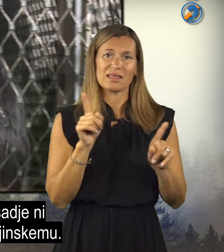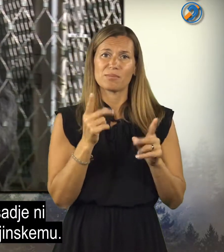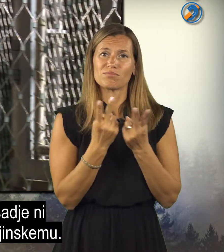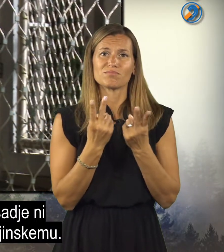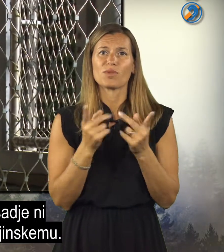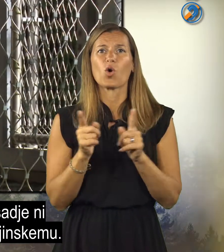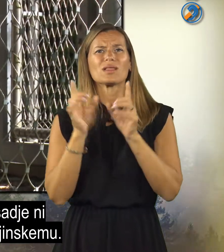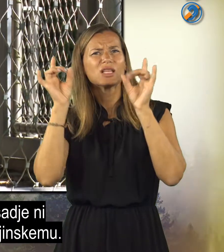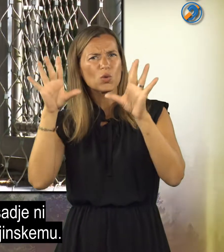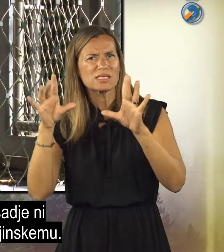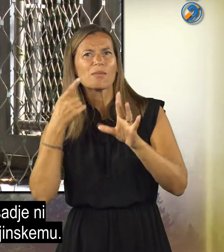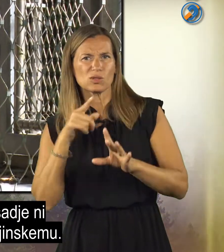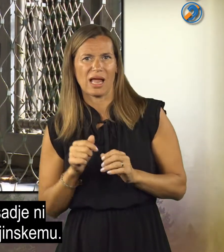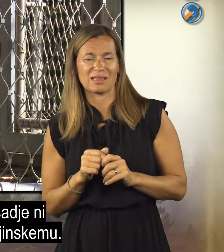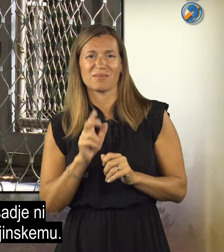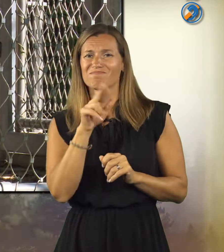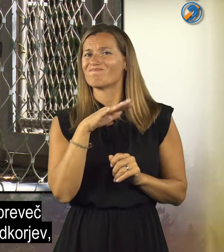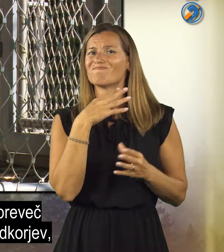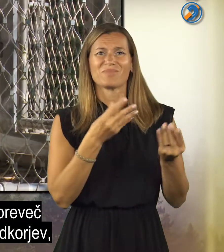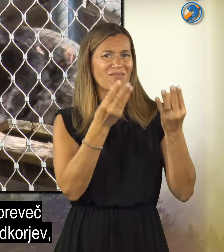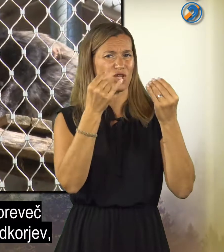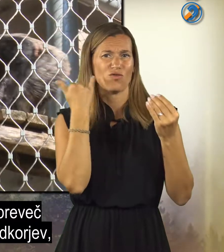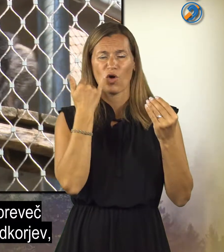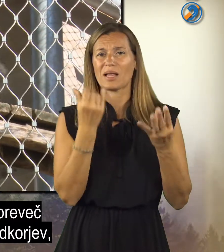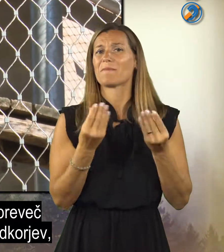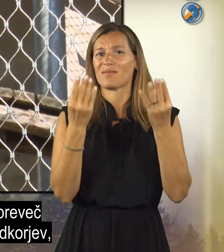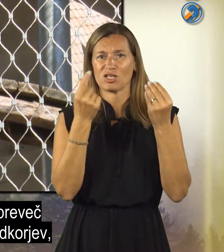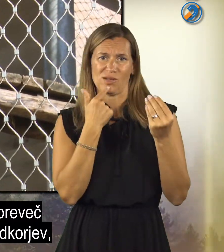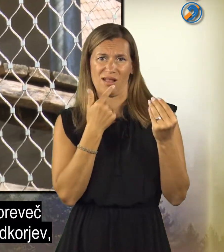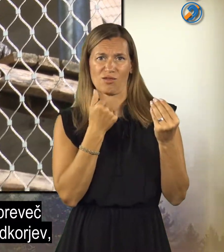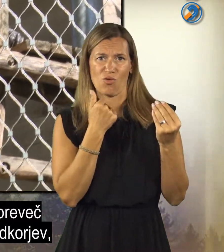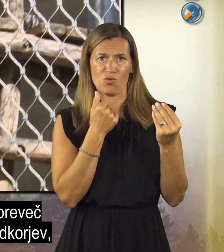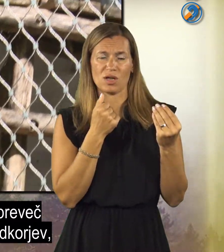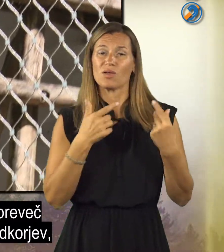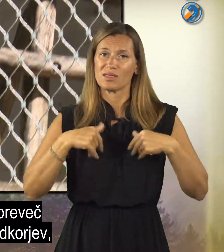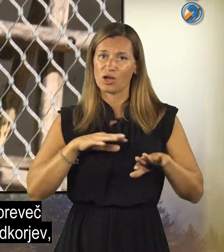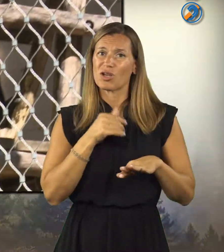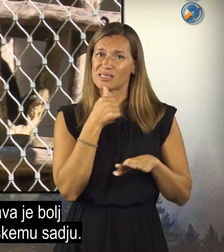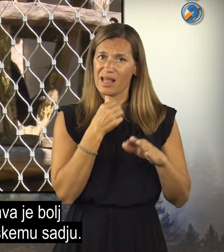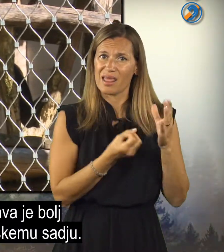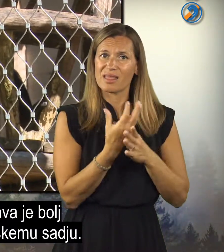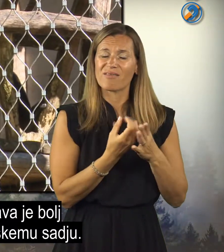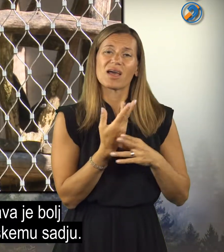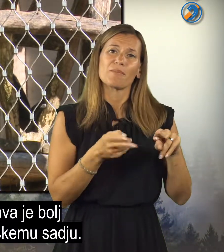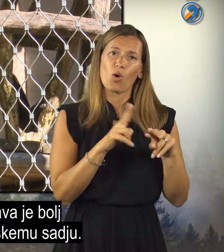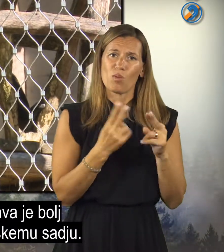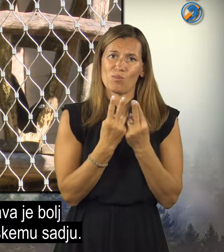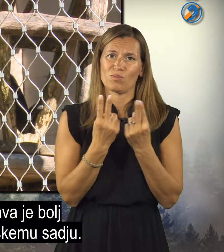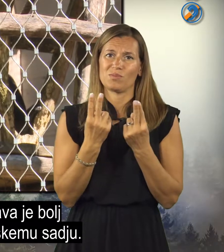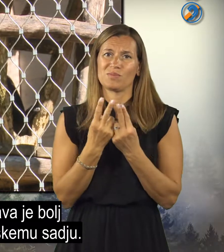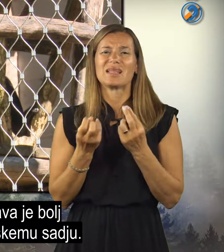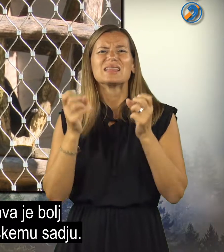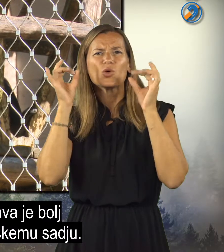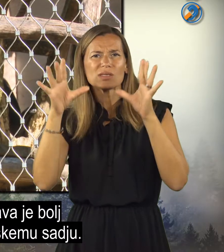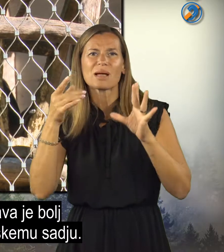sadje ni podobno divjinskemu sadju. Vse buje preveč vode in preveč sladkorjev. in je naša zelenjava bolj